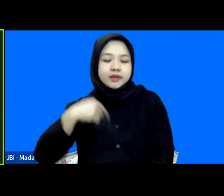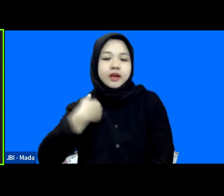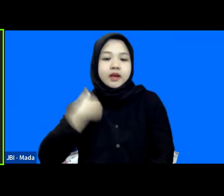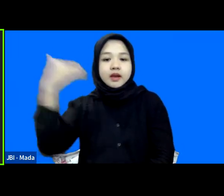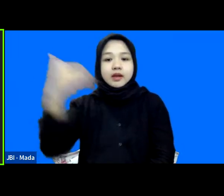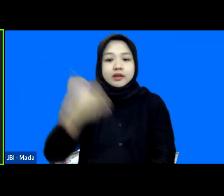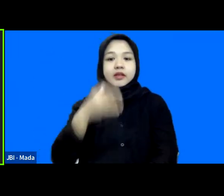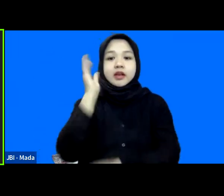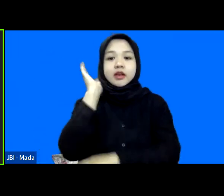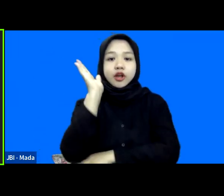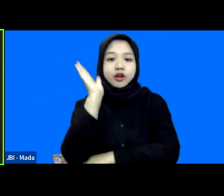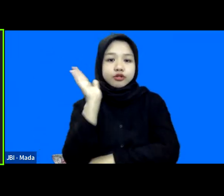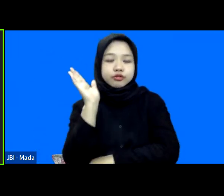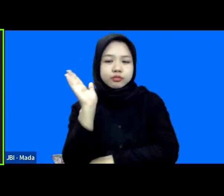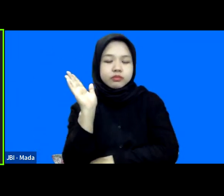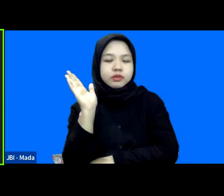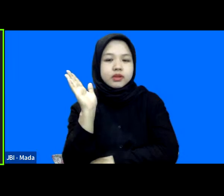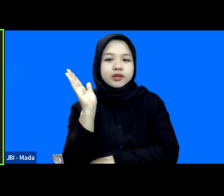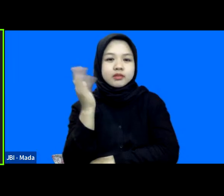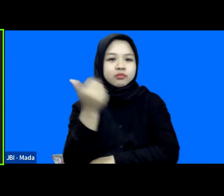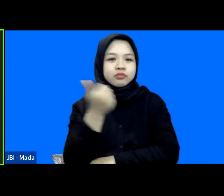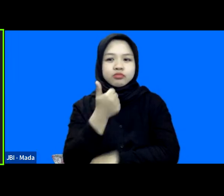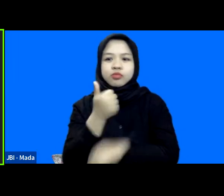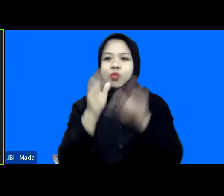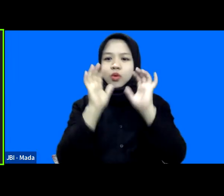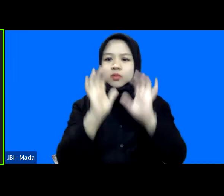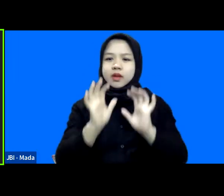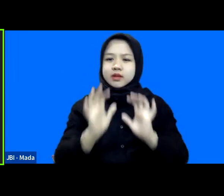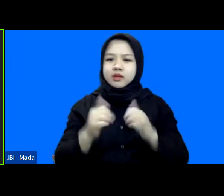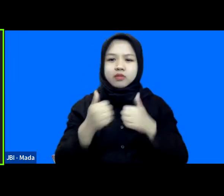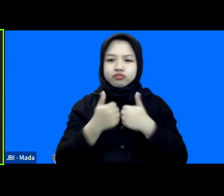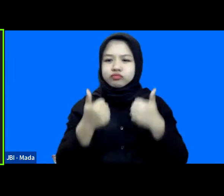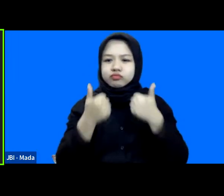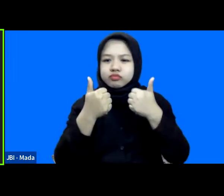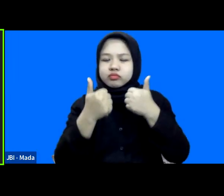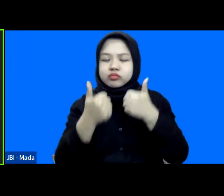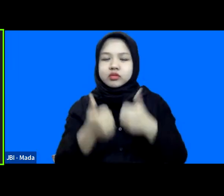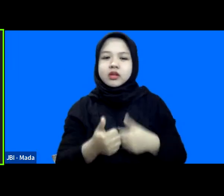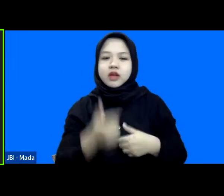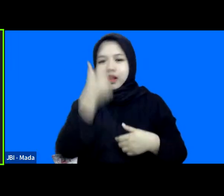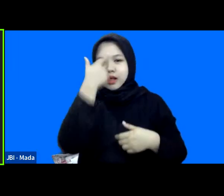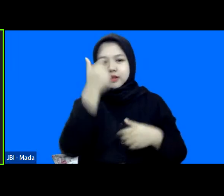arah sumber yang cukup luar biasa, sangat luar biasa sekali di bidang